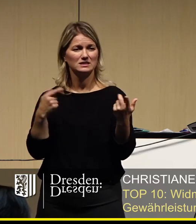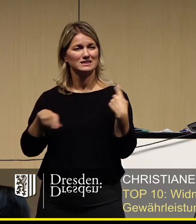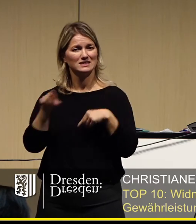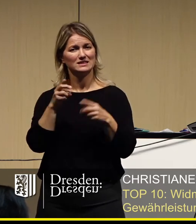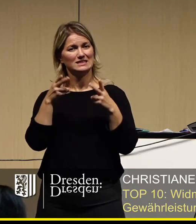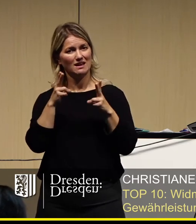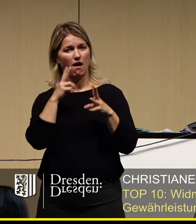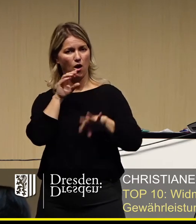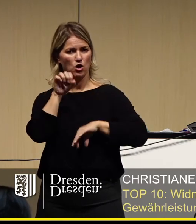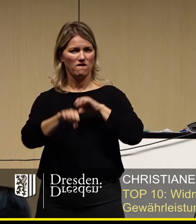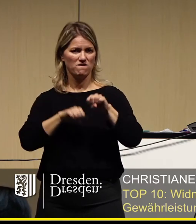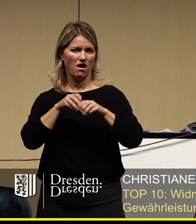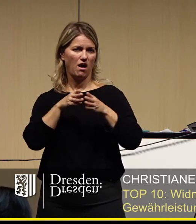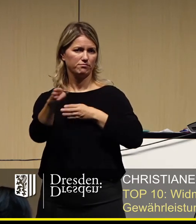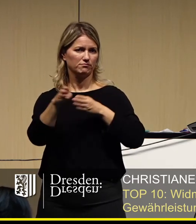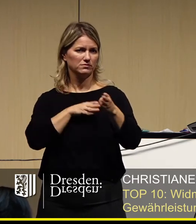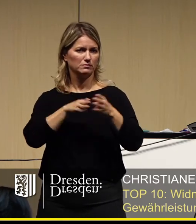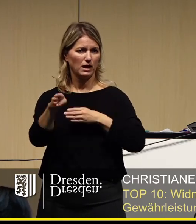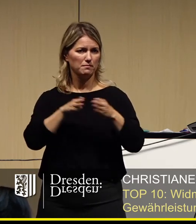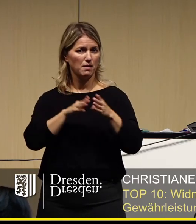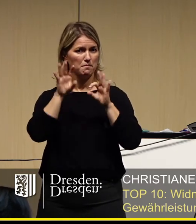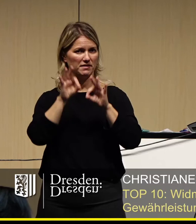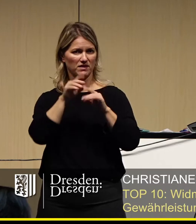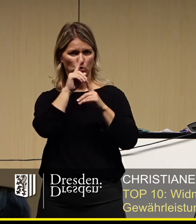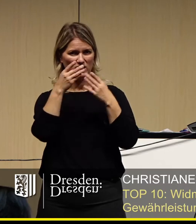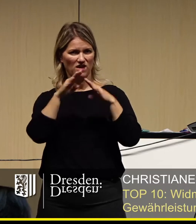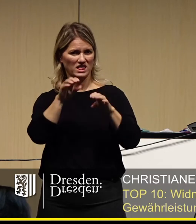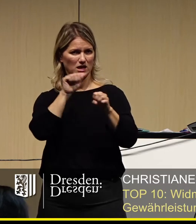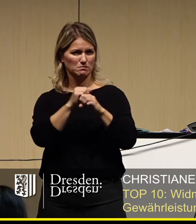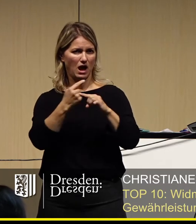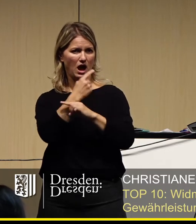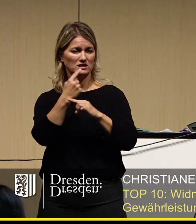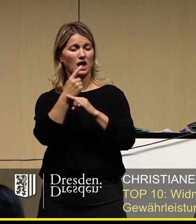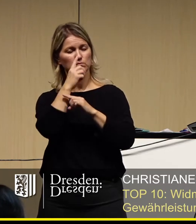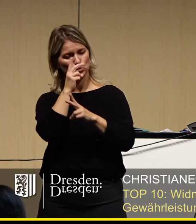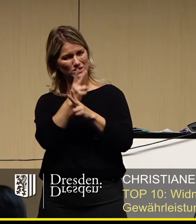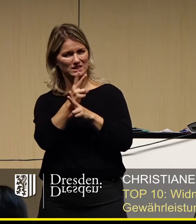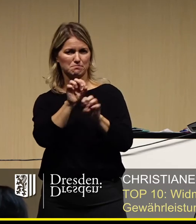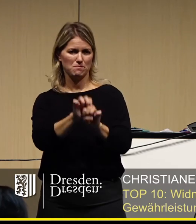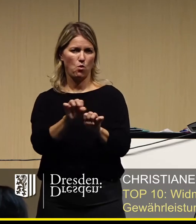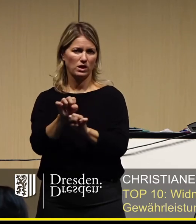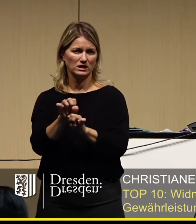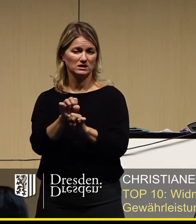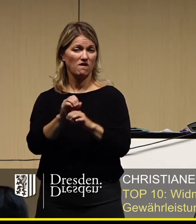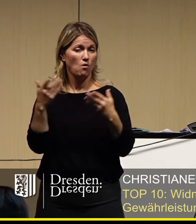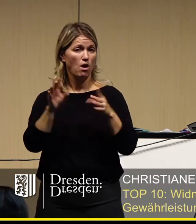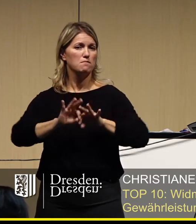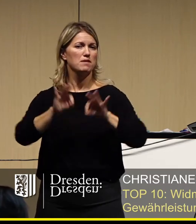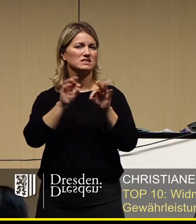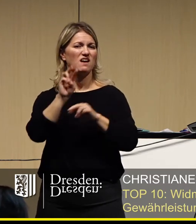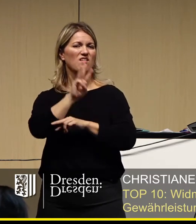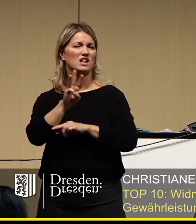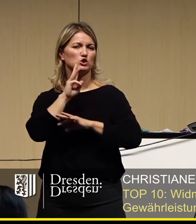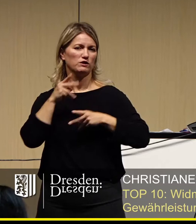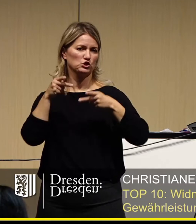auch der Radverkehr während dieser Weihnachtsmarktzeit möglich ist. Am sinnvollsten über die Wilstrufer Straße,